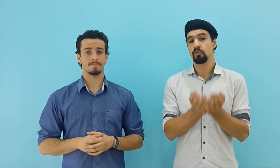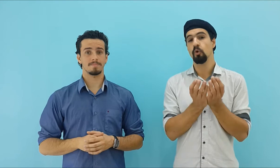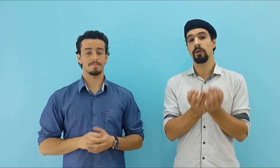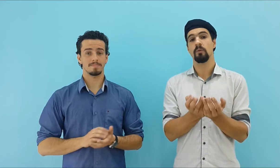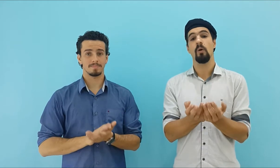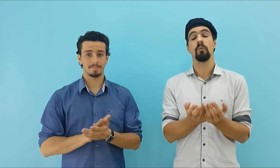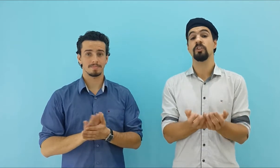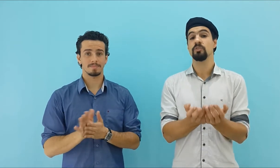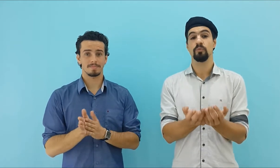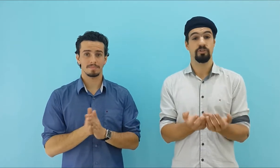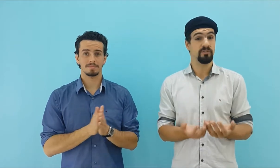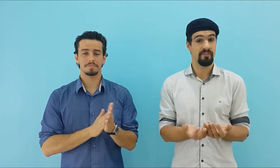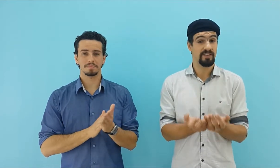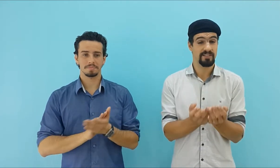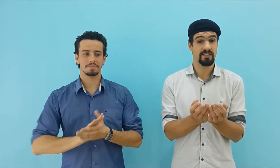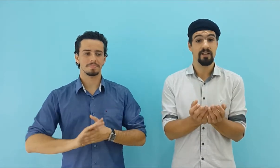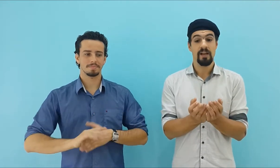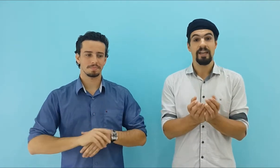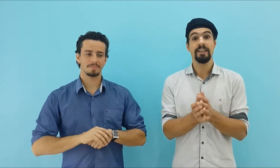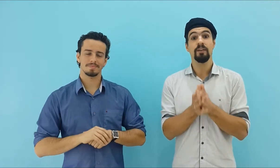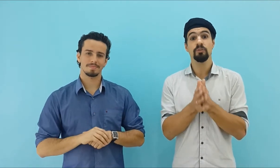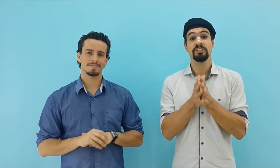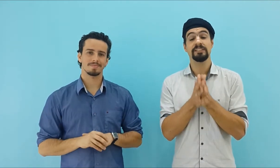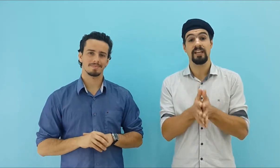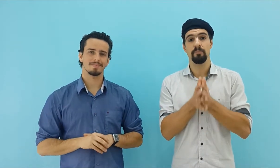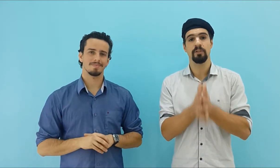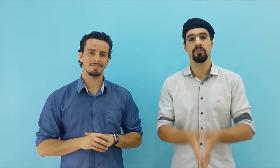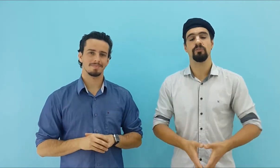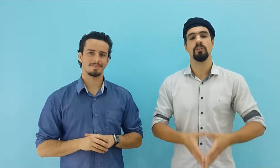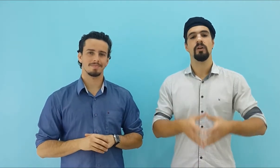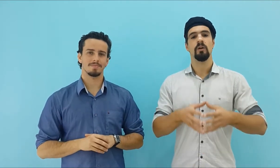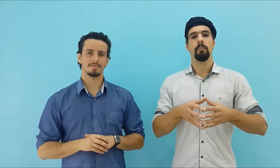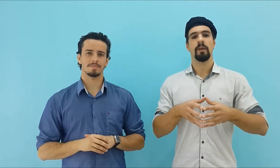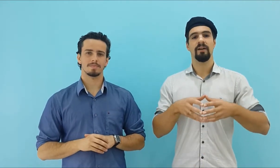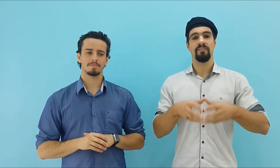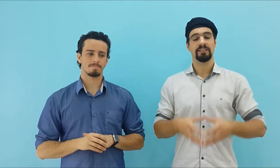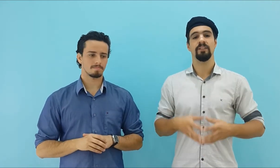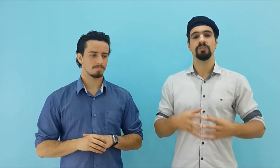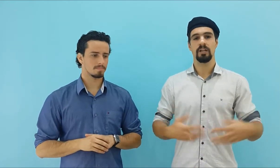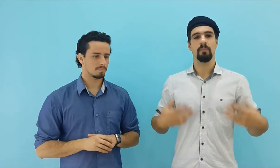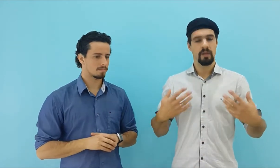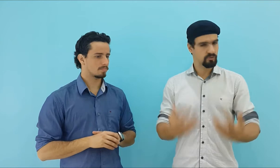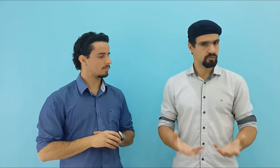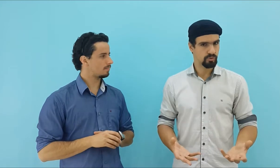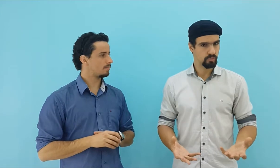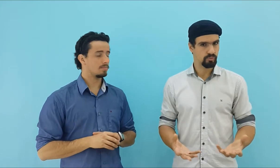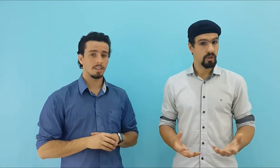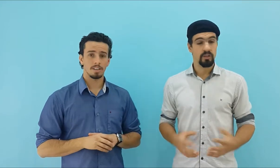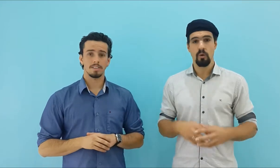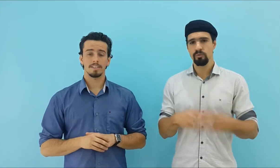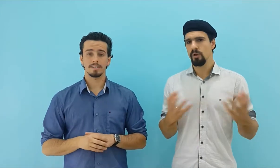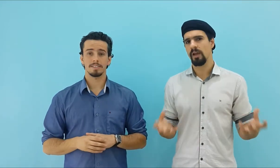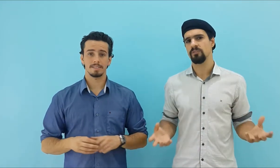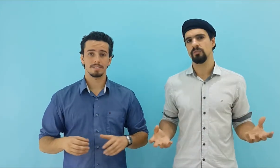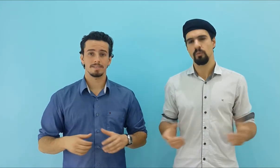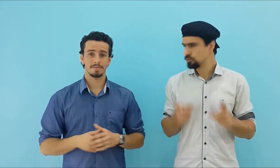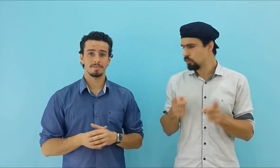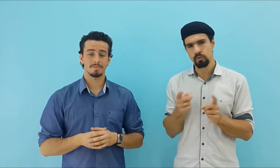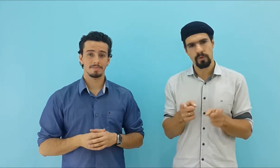descubra o que te motiva a fazer e use sempre isso para fazer você caminhar nos seus estudos. Não use o resto, não use o curto